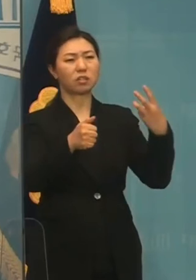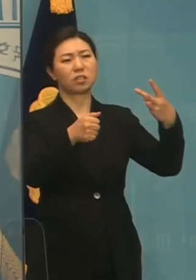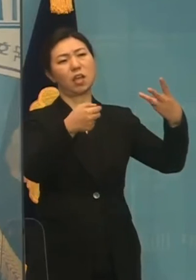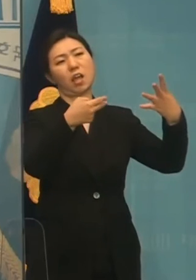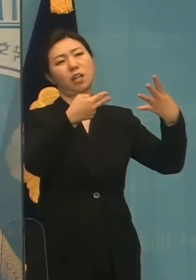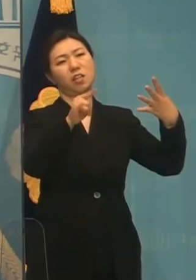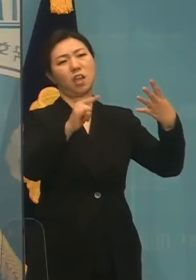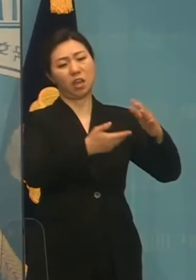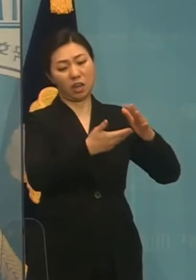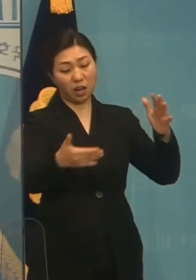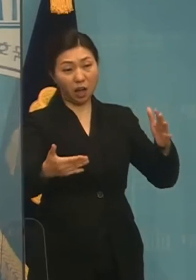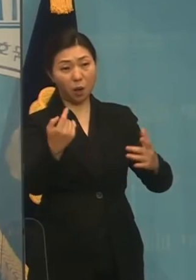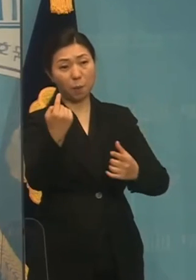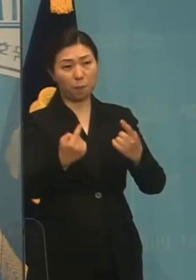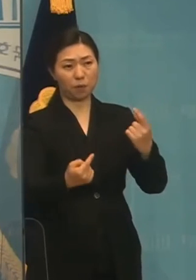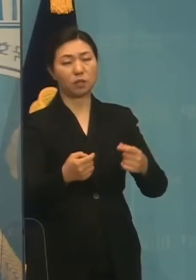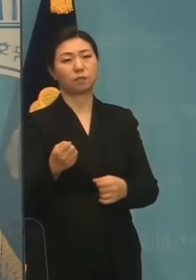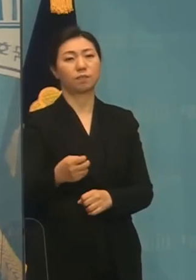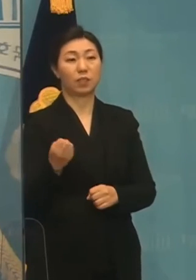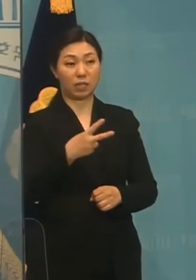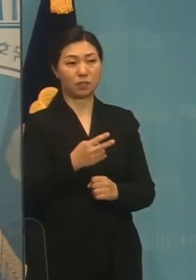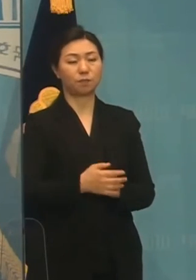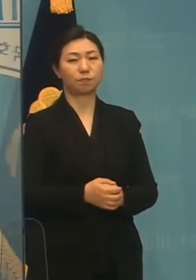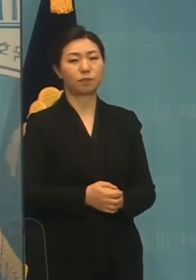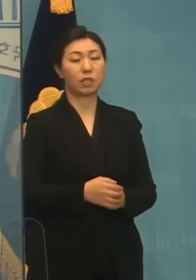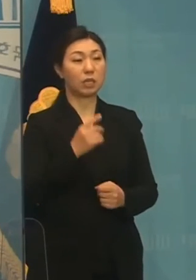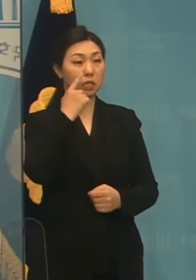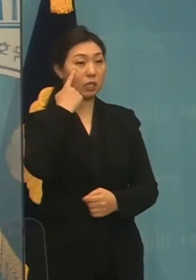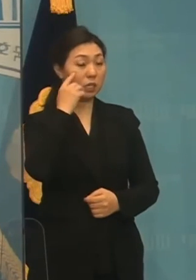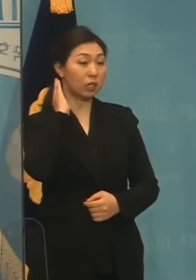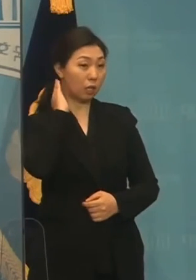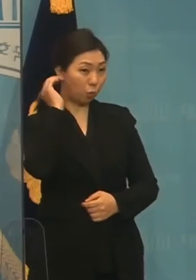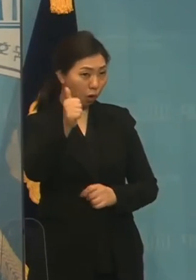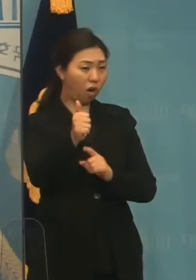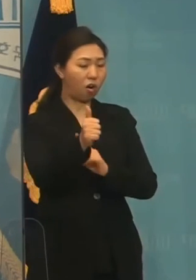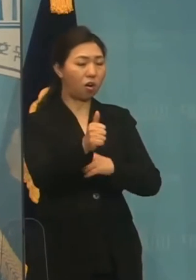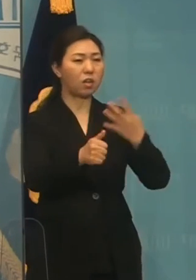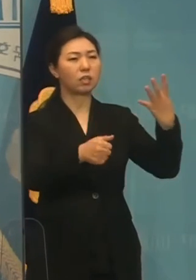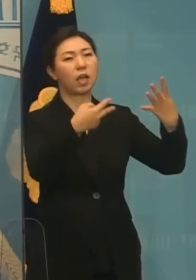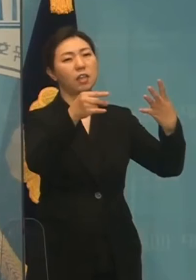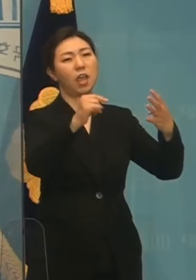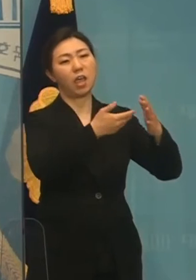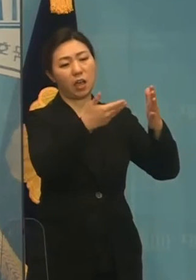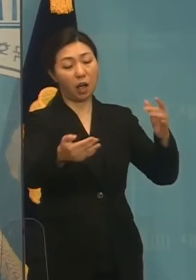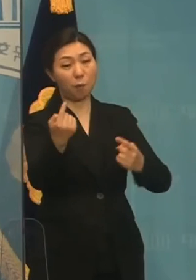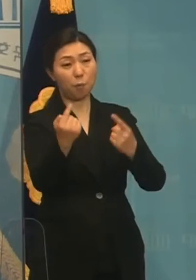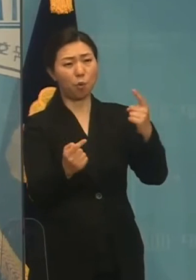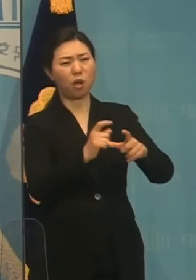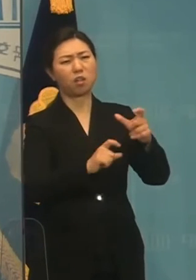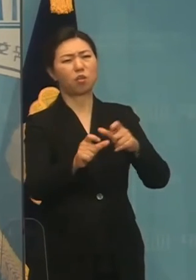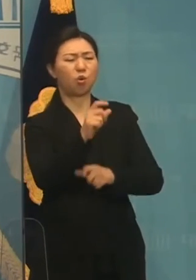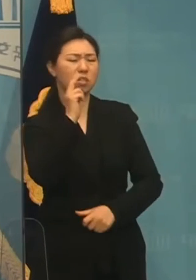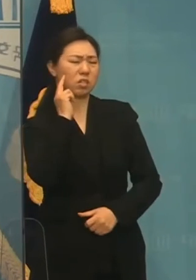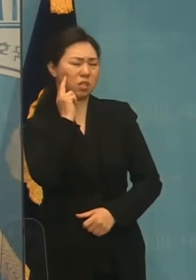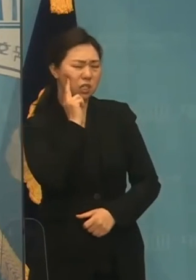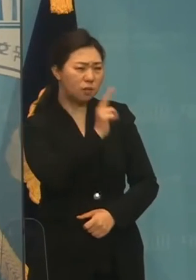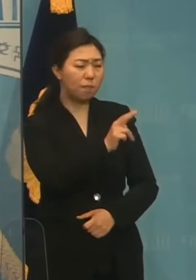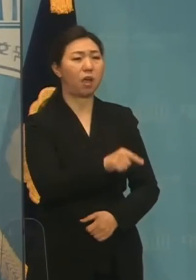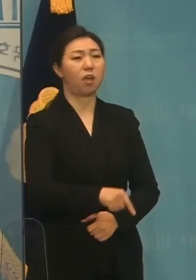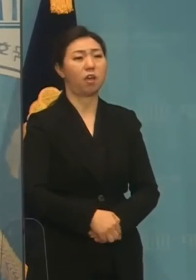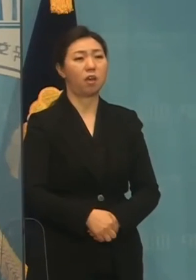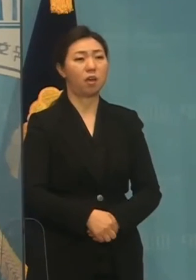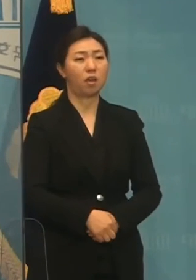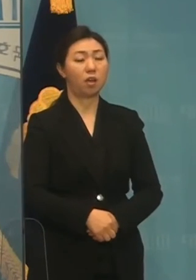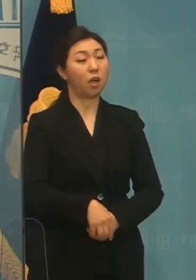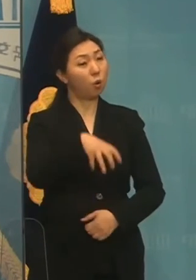더겠지 덜하지 않는다는